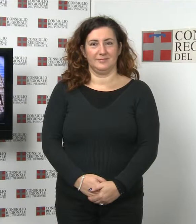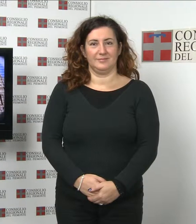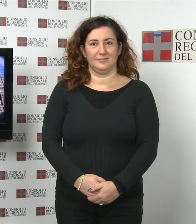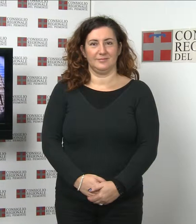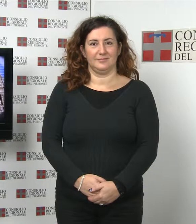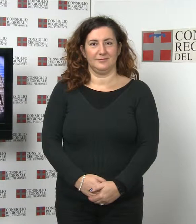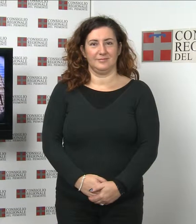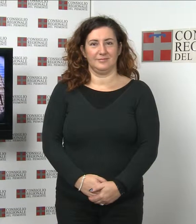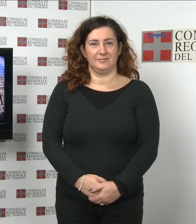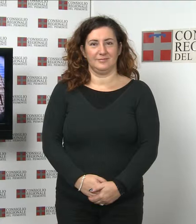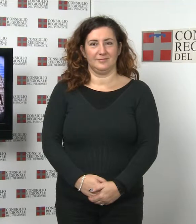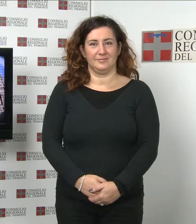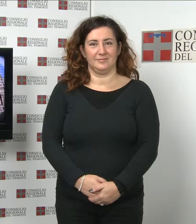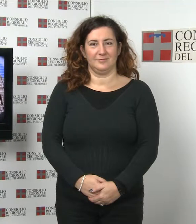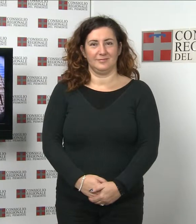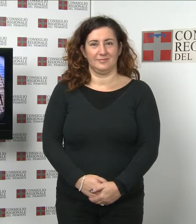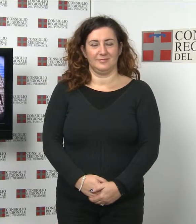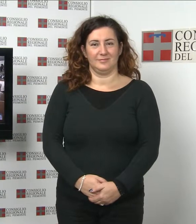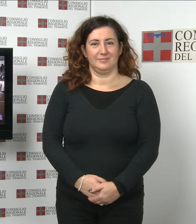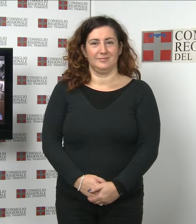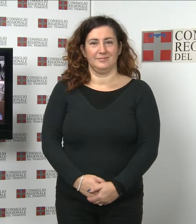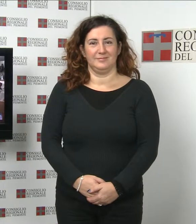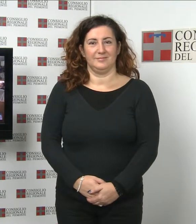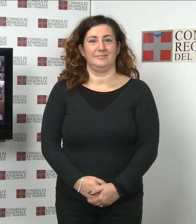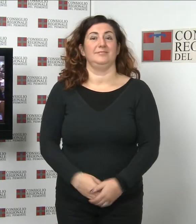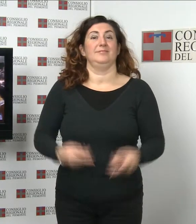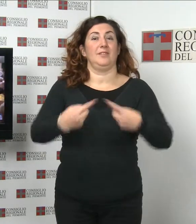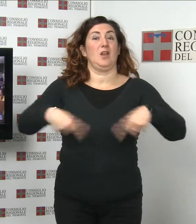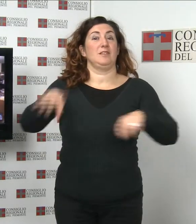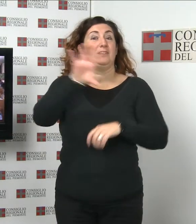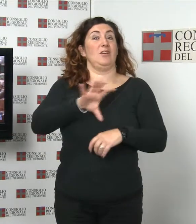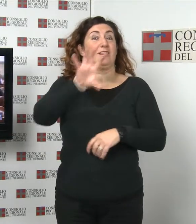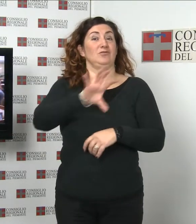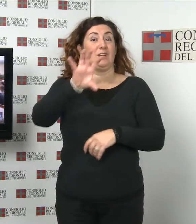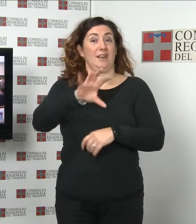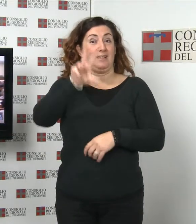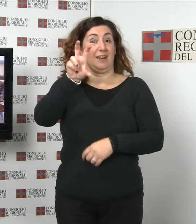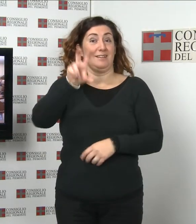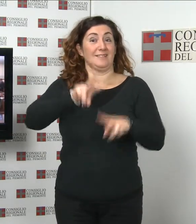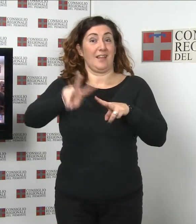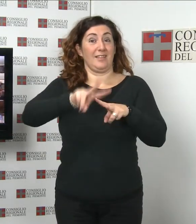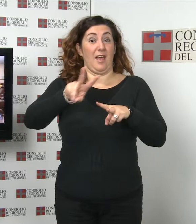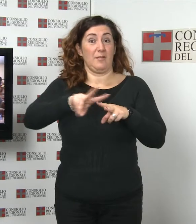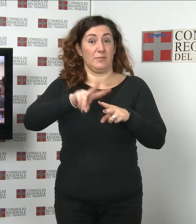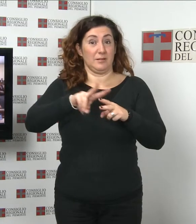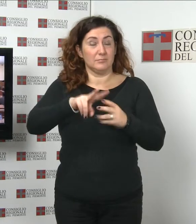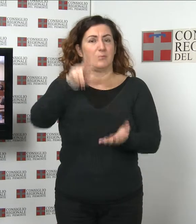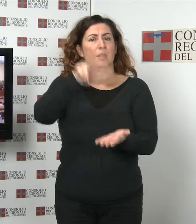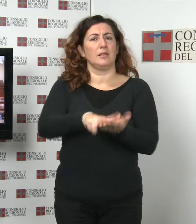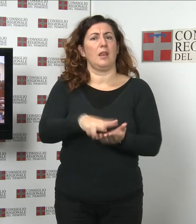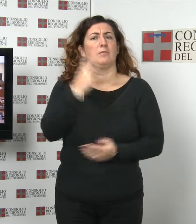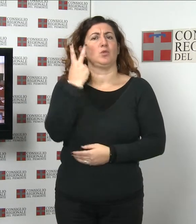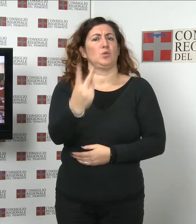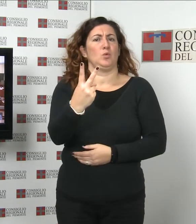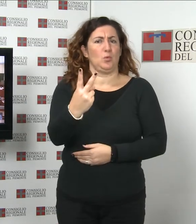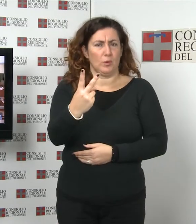Le sedute del Consiglio regionale Nella seduta del 30 settembre il Consiglio regionale ha adottato due atti deliberativi per